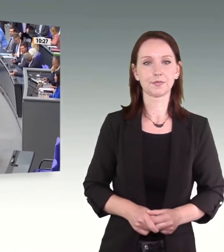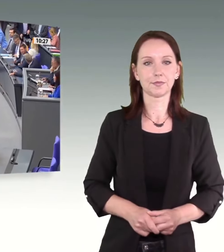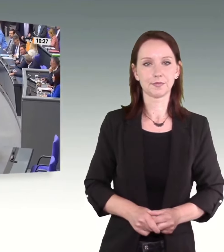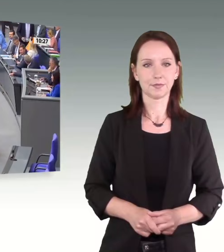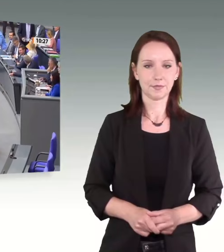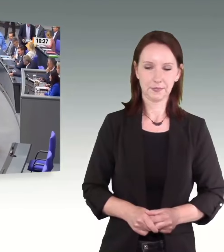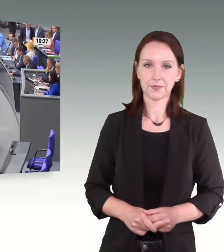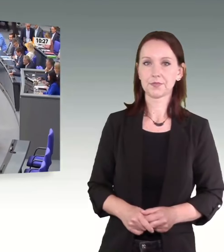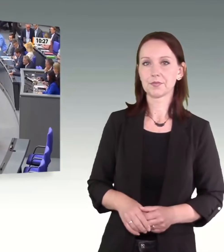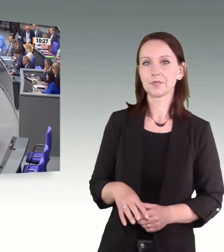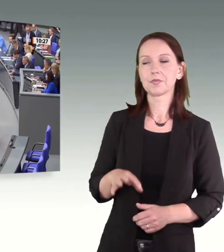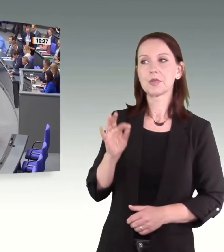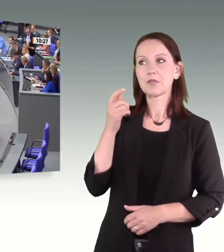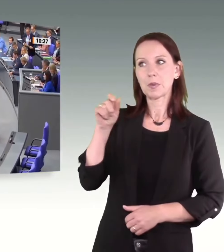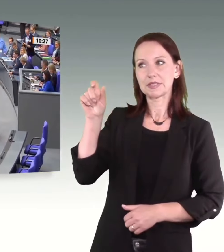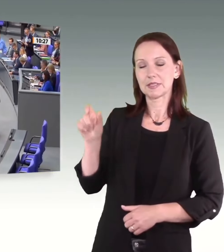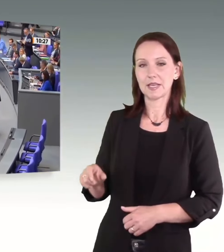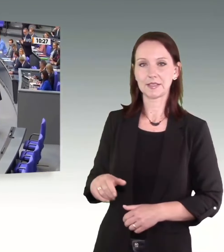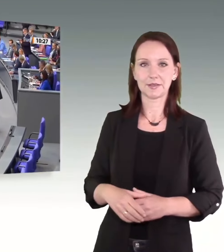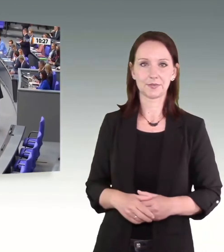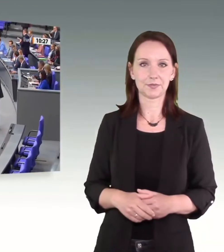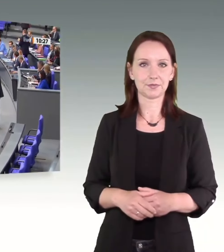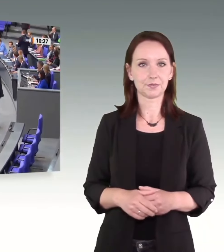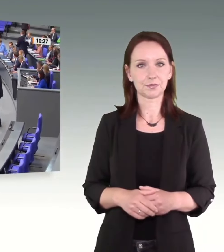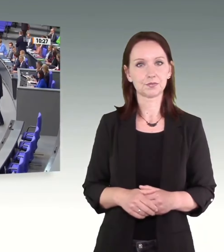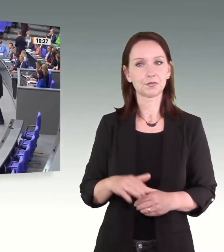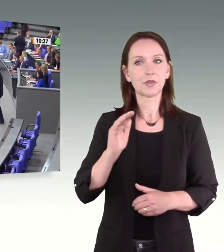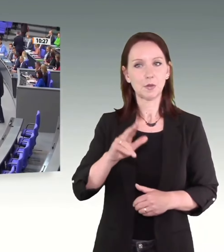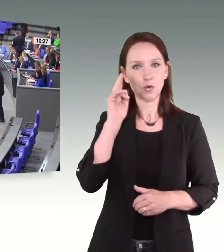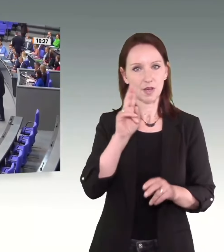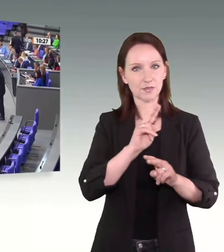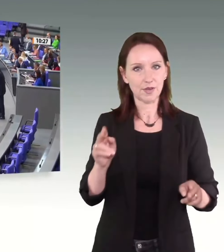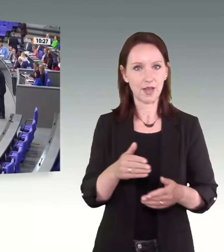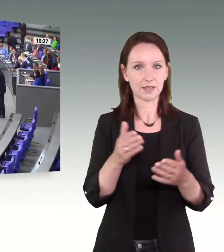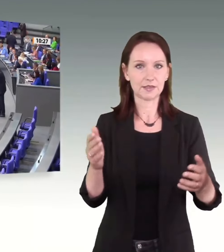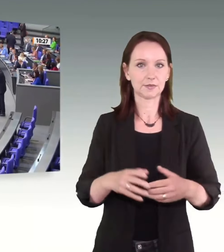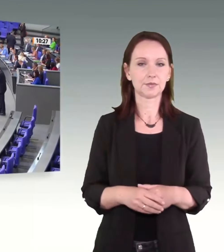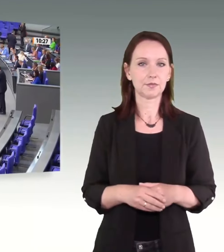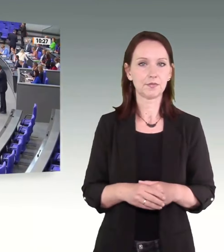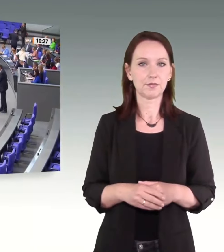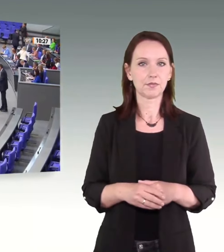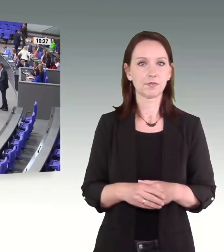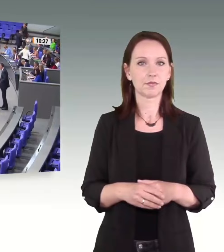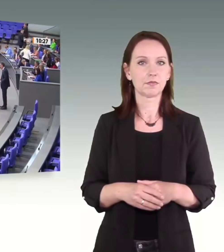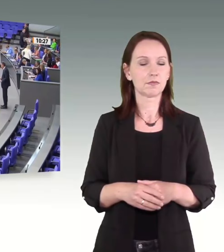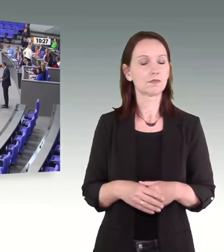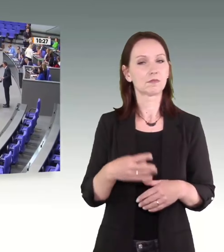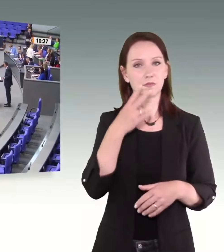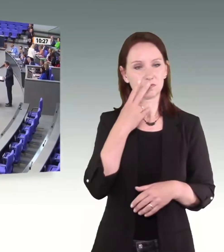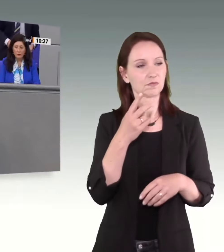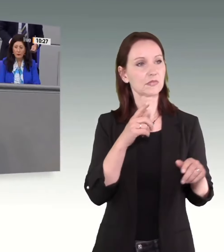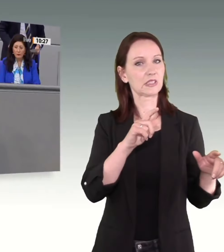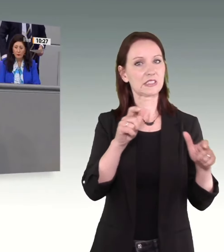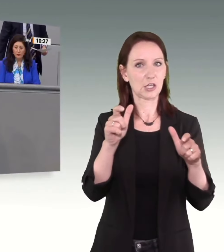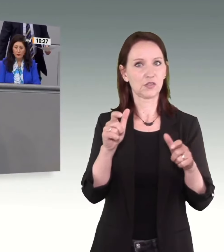Frau Präsidentin! Meine sehr verehrten Damen und Herren! Die zunehmende Verrohrung unserer Gesellschaft stellt unser Land vor immer